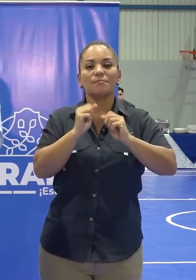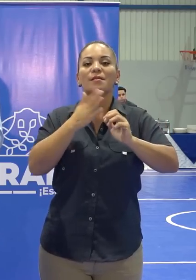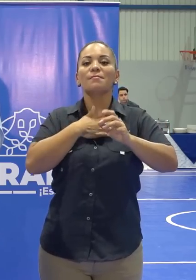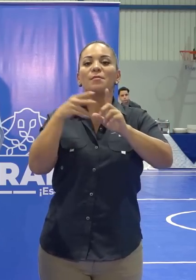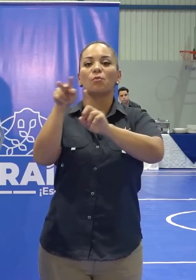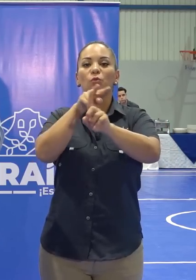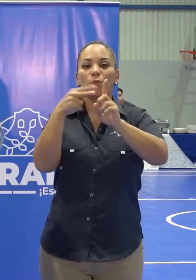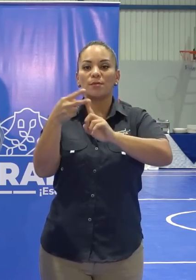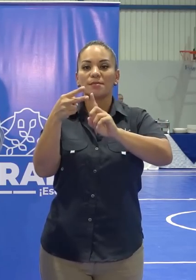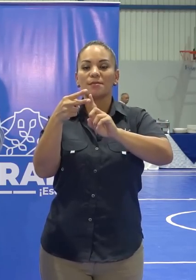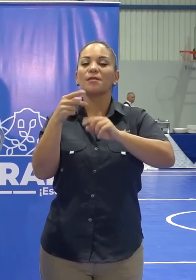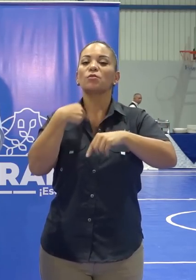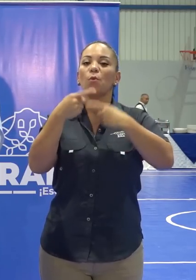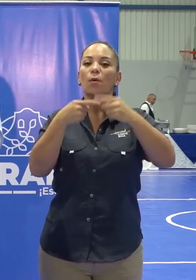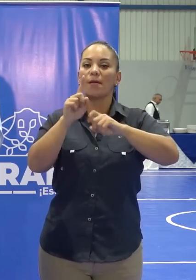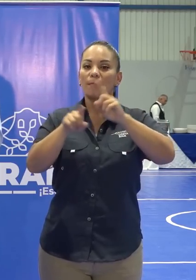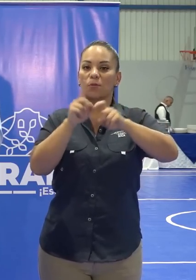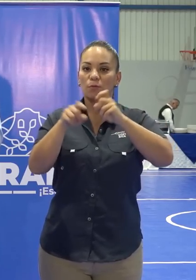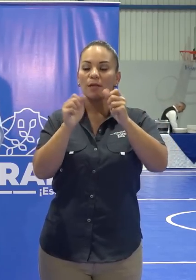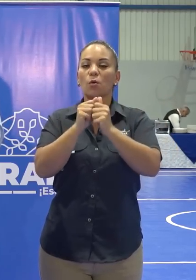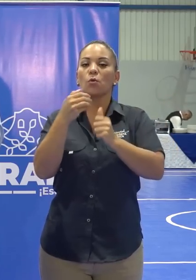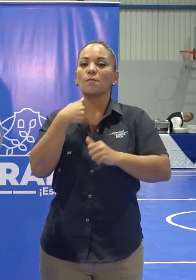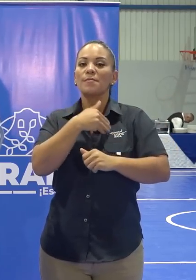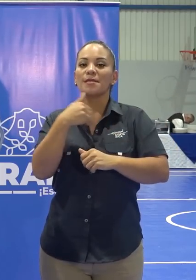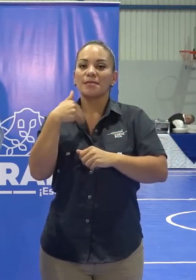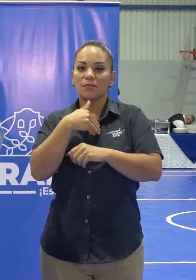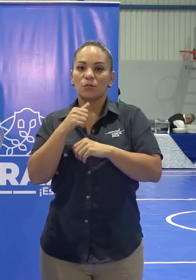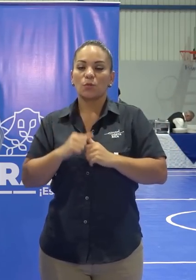mi punto de vista, lo voy a consultar con los ministros.